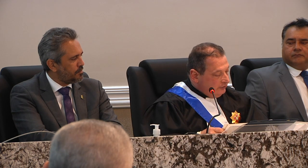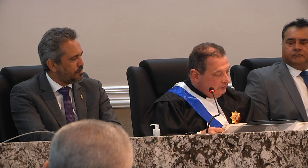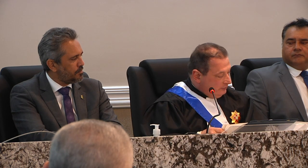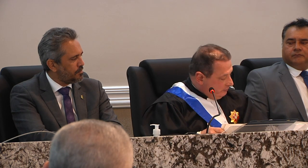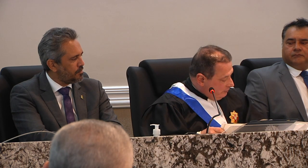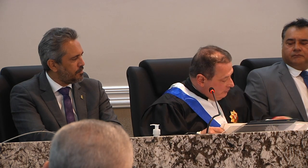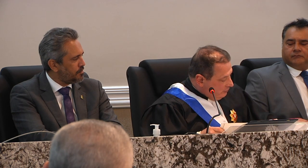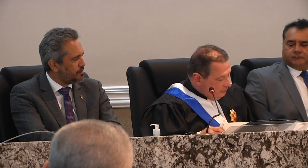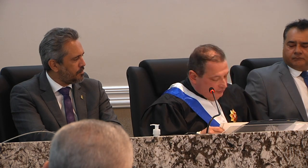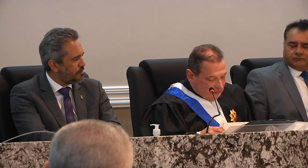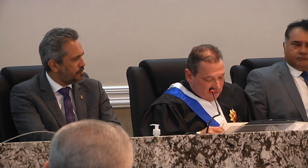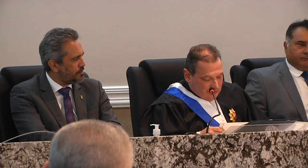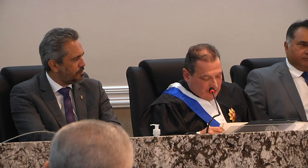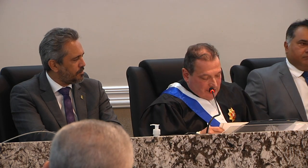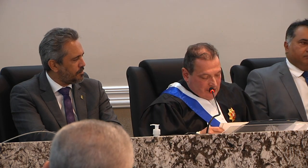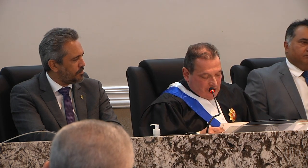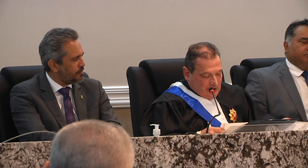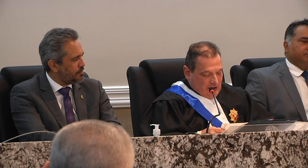cearense